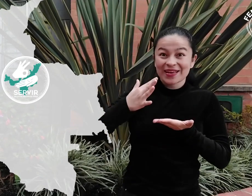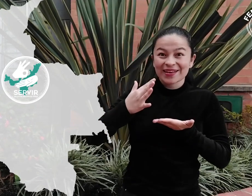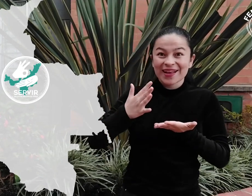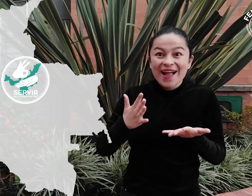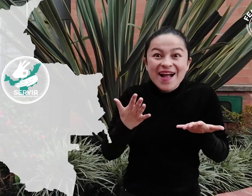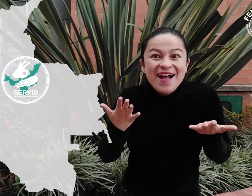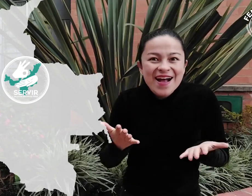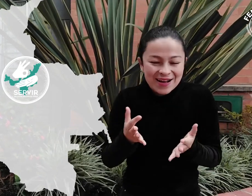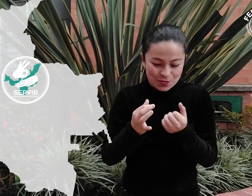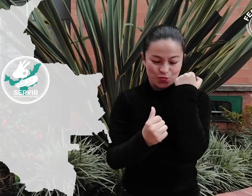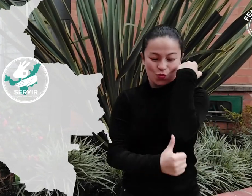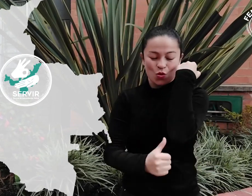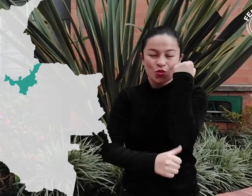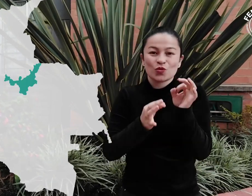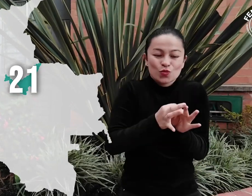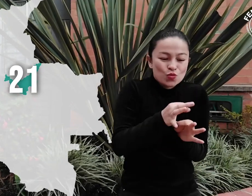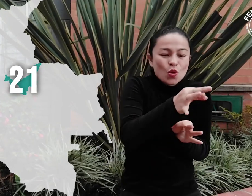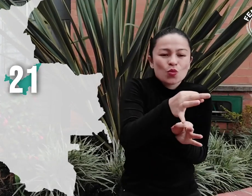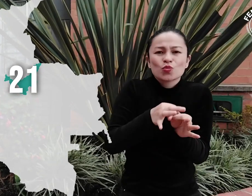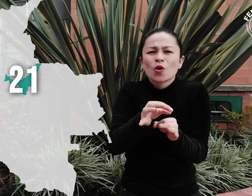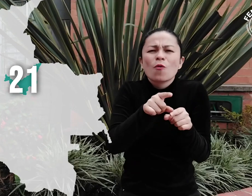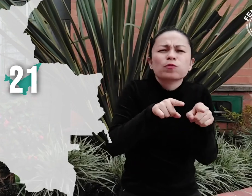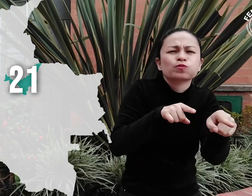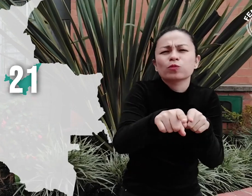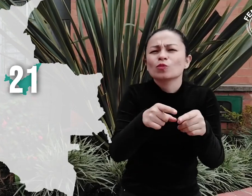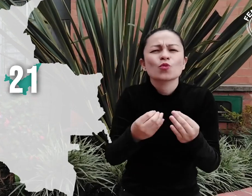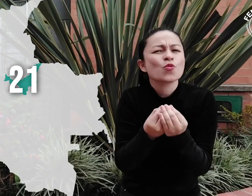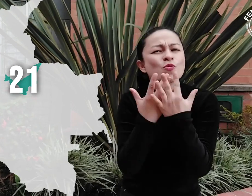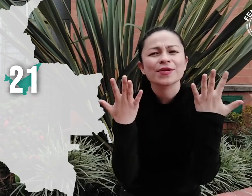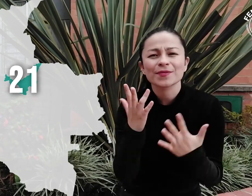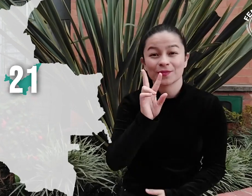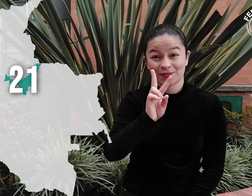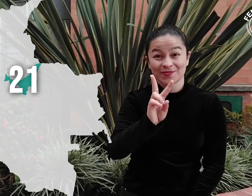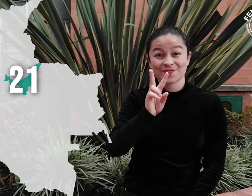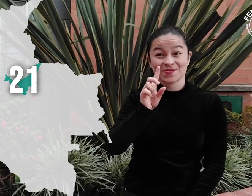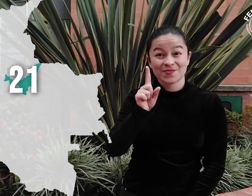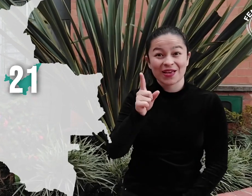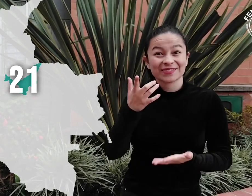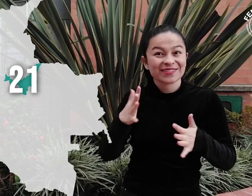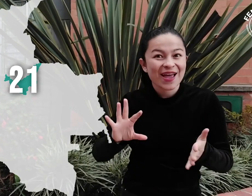servir. Es por esto que 21 alcaldías municipales ya cuentan con este servicio.